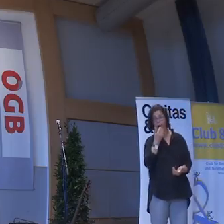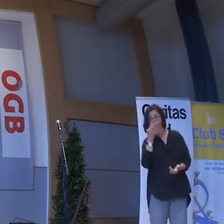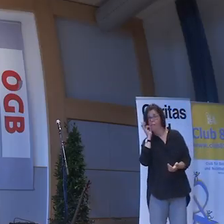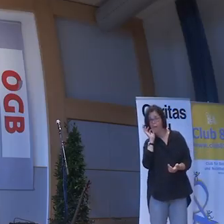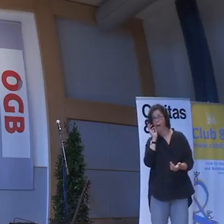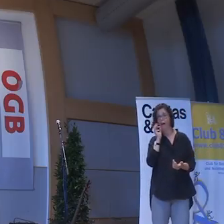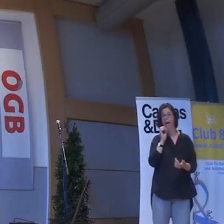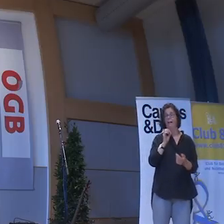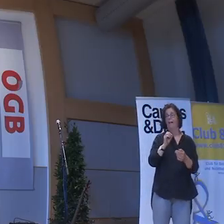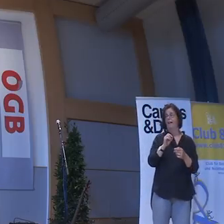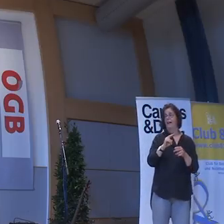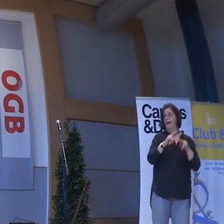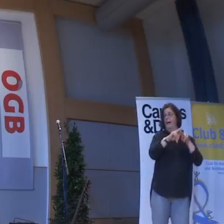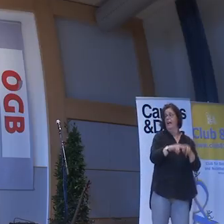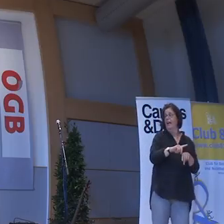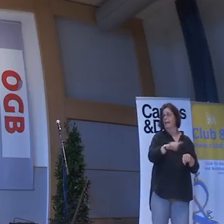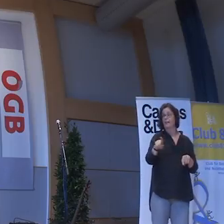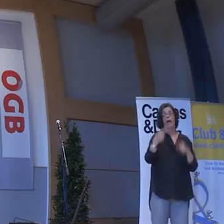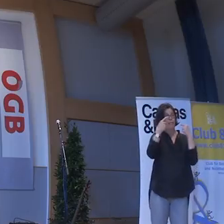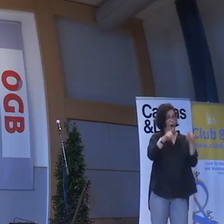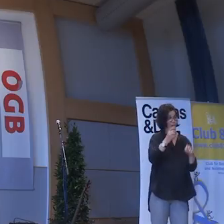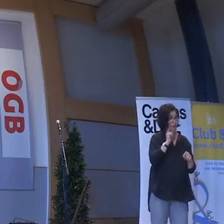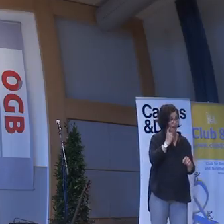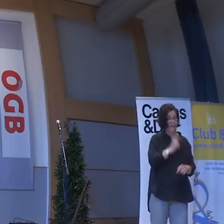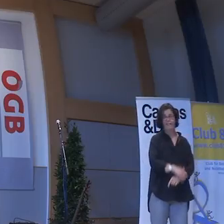und all die anderen dürfen lachen.